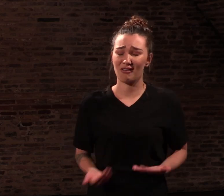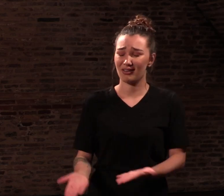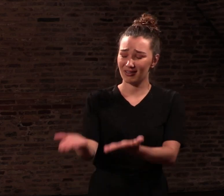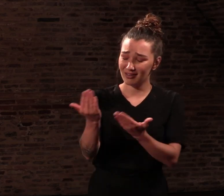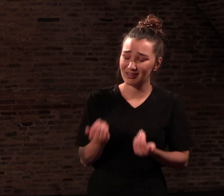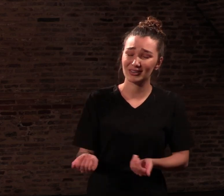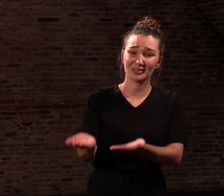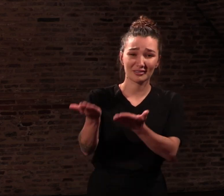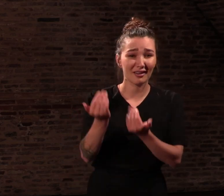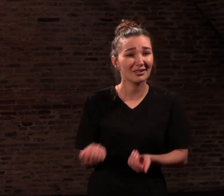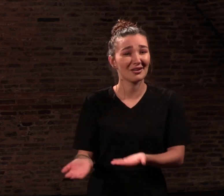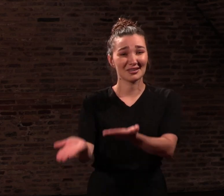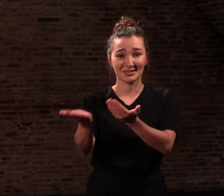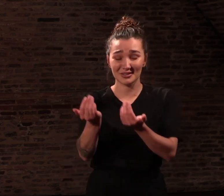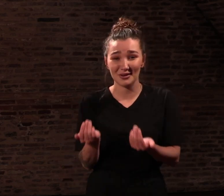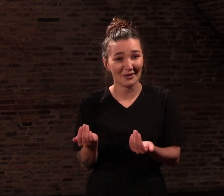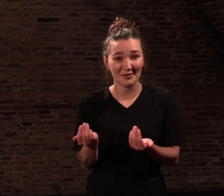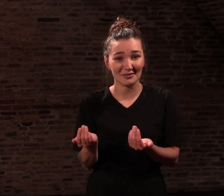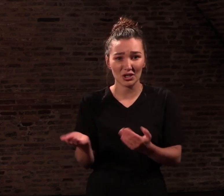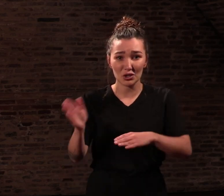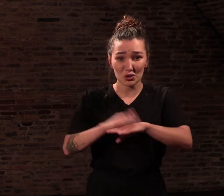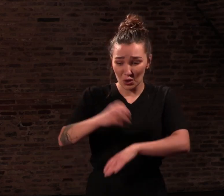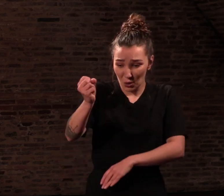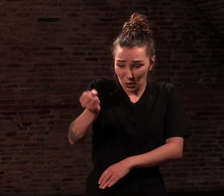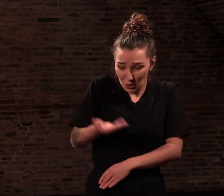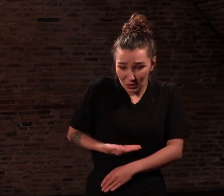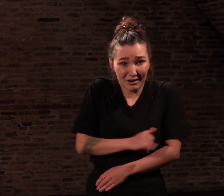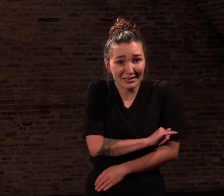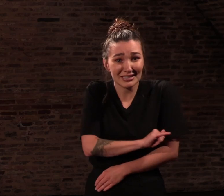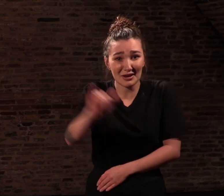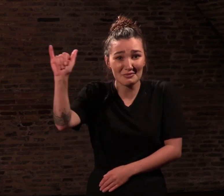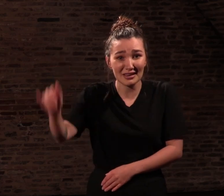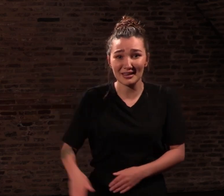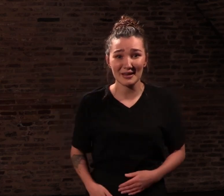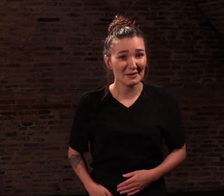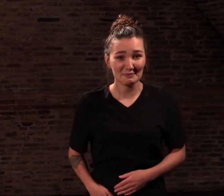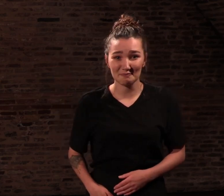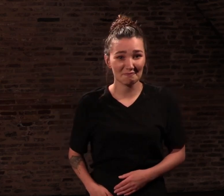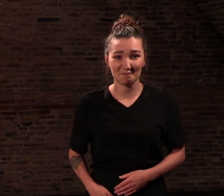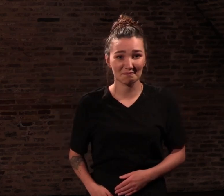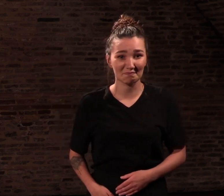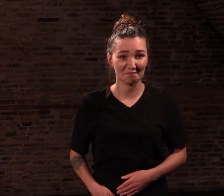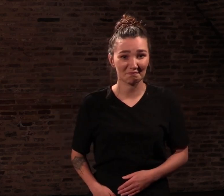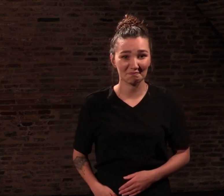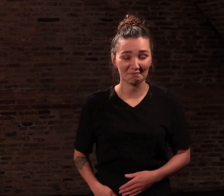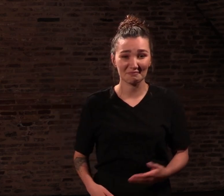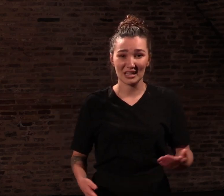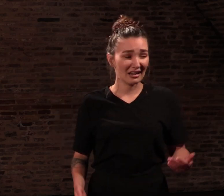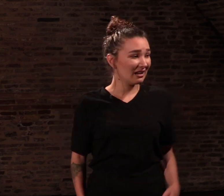aurait dû se trouver une missive qui ne venait pas, qui n'est jamais arrivée. Cela a